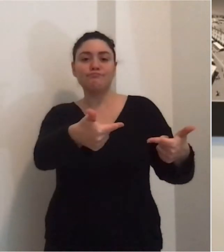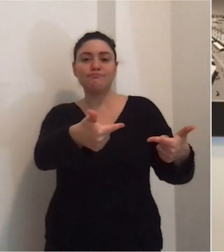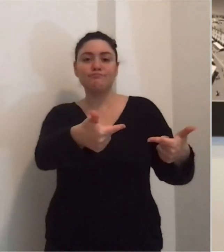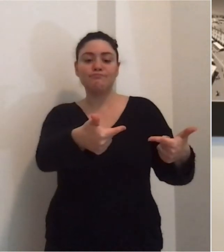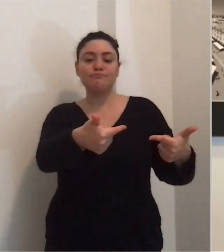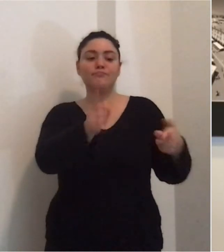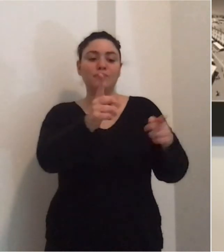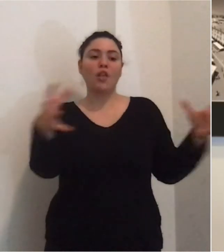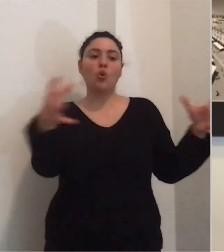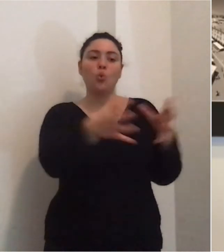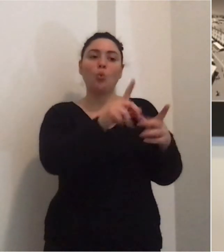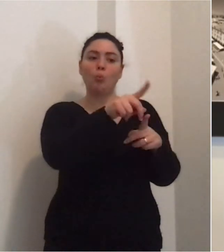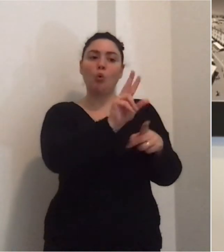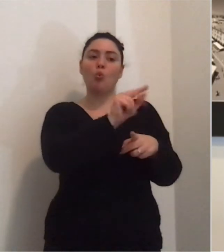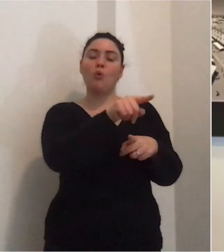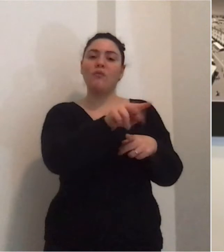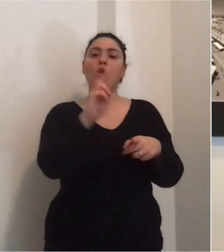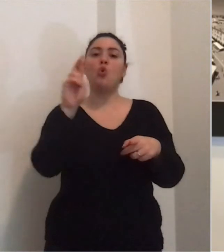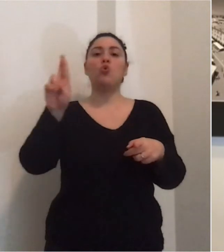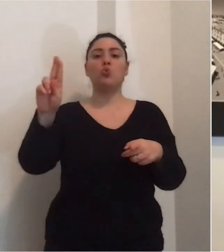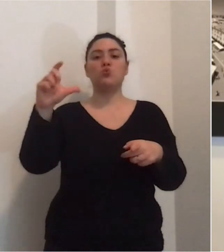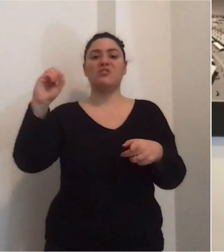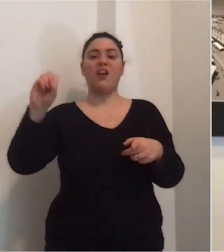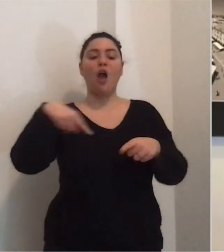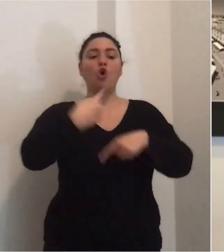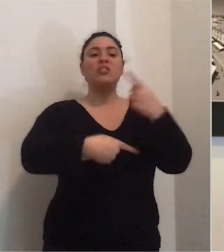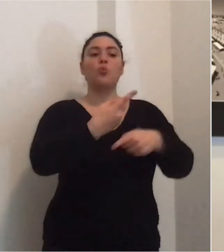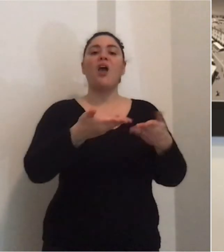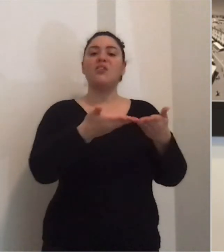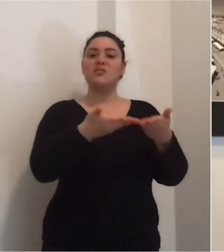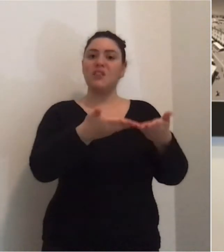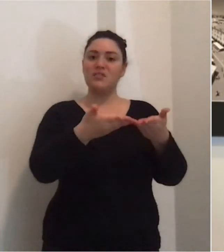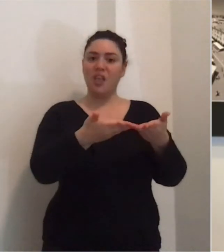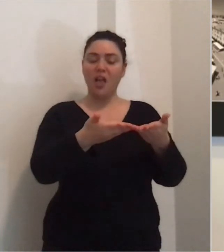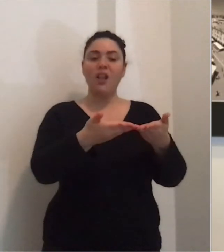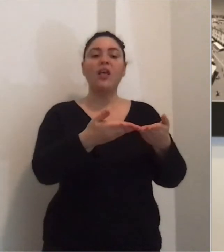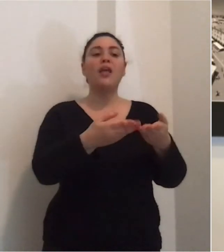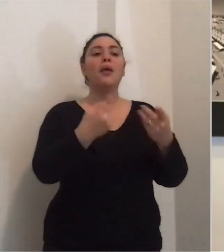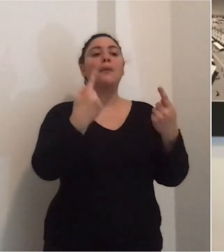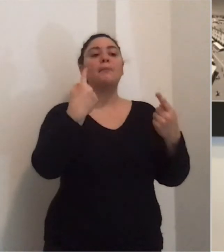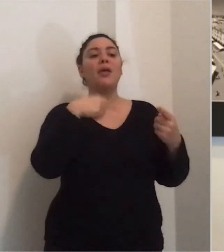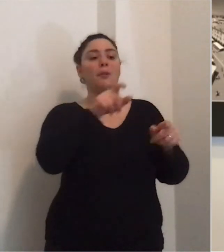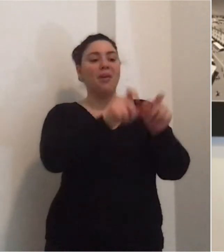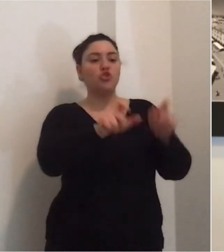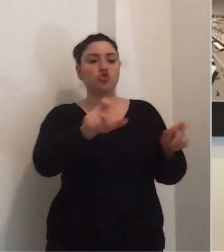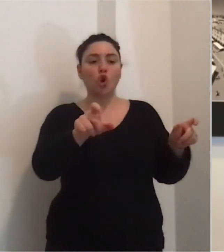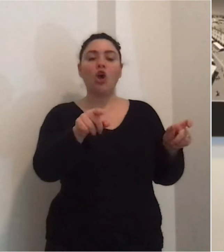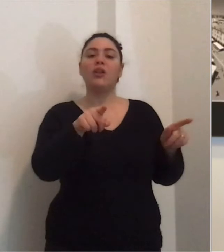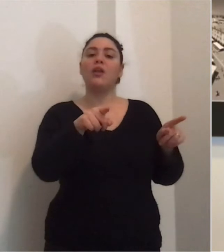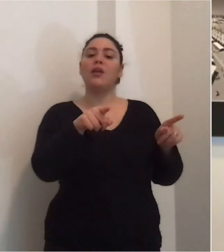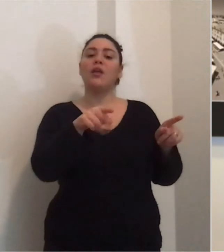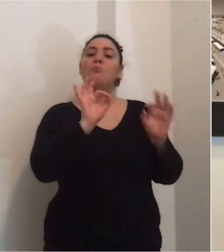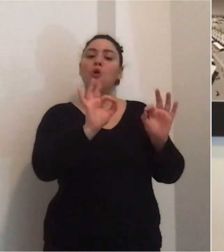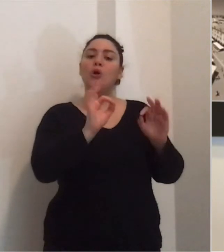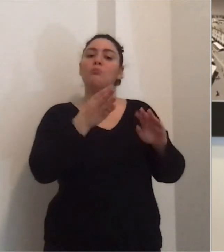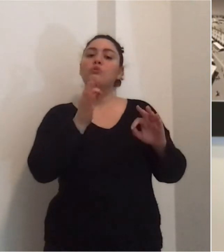a questa nuova unità di cui avete letto l'USCA, quella di continuità assistenziale di quel nucleo che sta